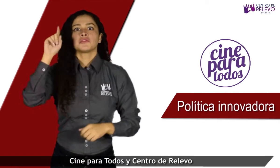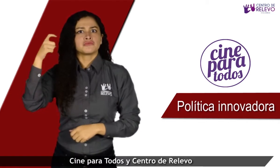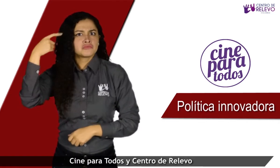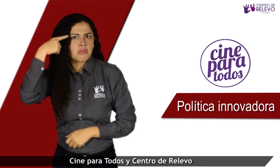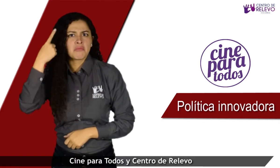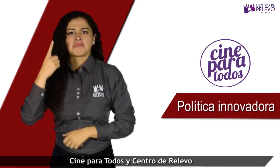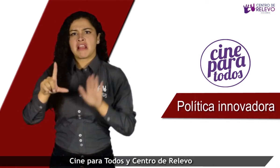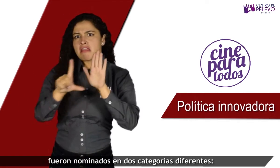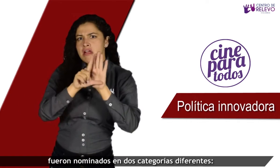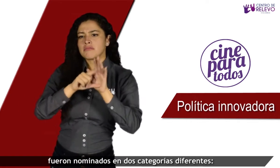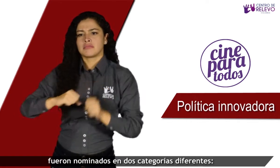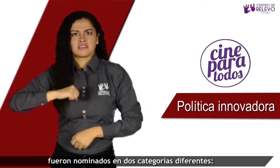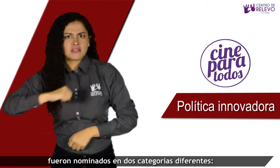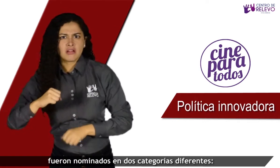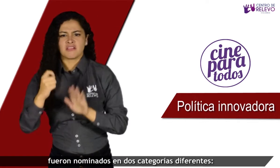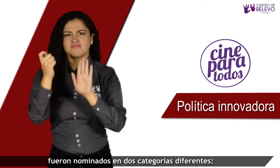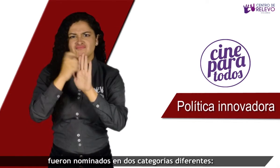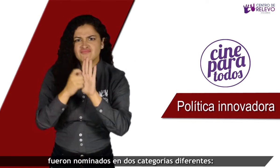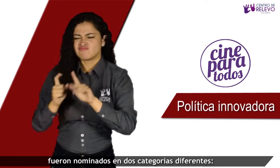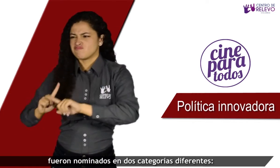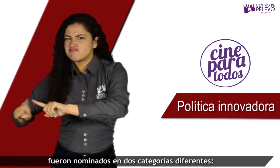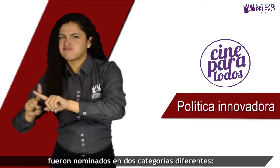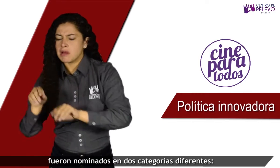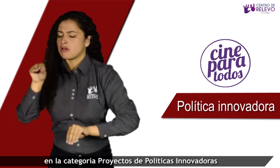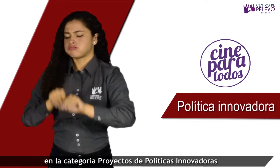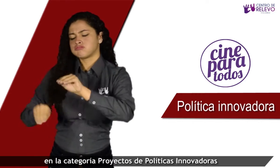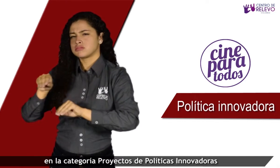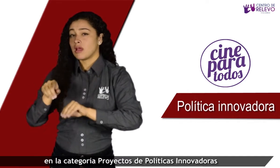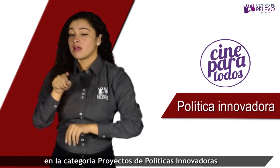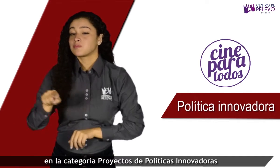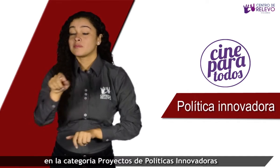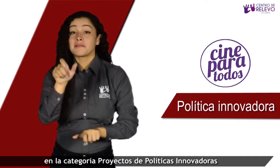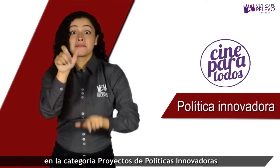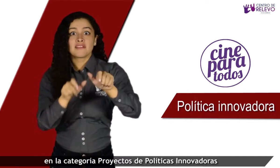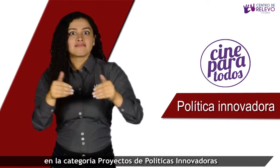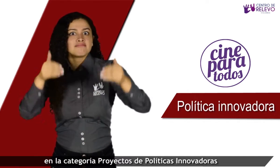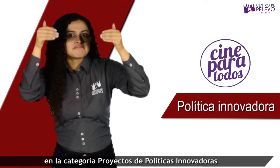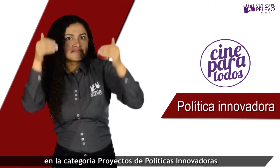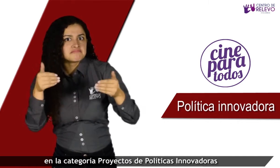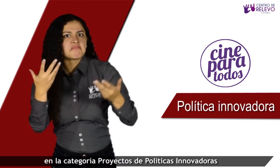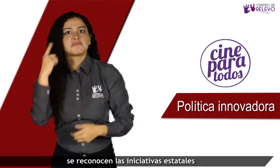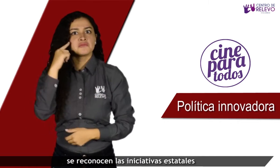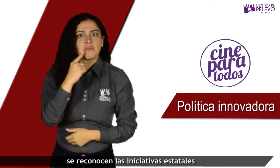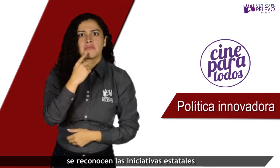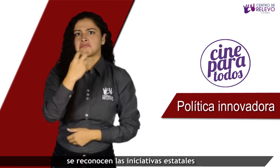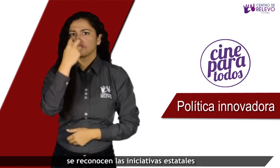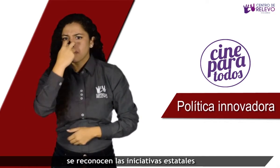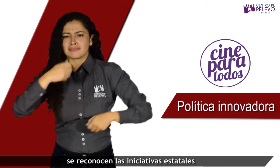Cine para Todos y Centro de Relevo fueron nominados en dos categorías diferentes. En la categoría Proyectos de Políticas